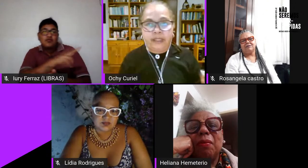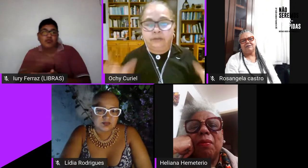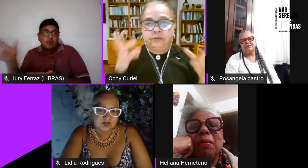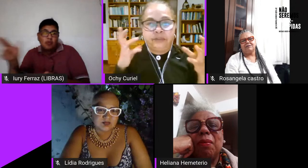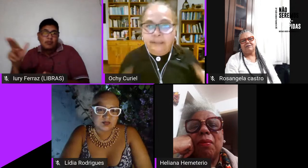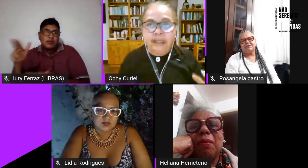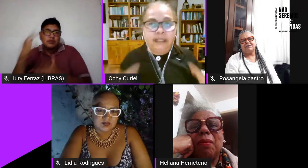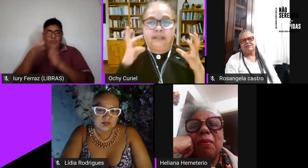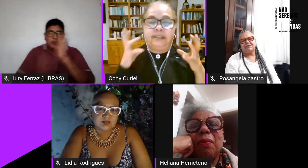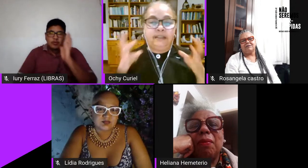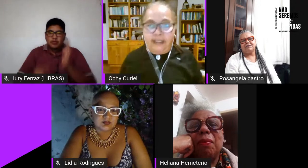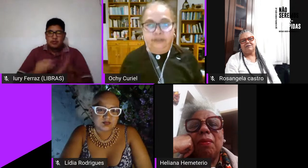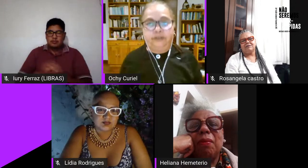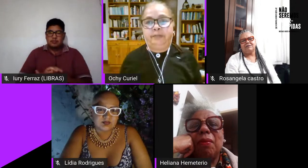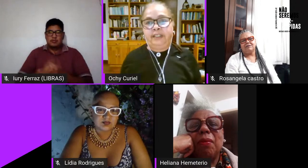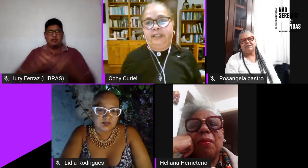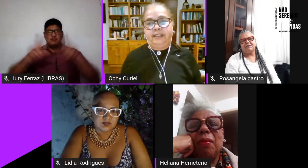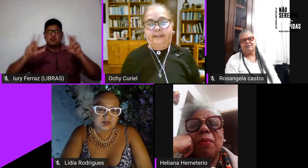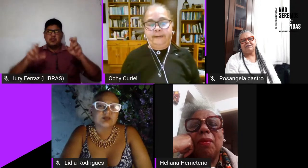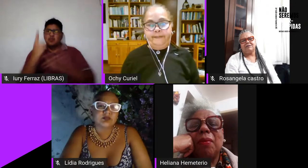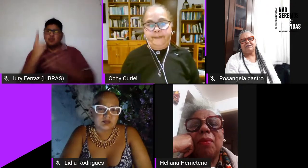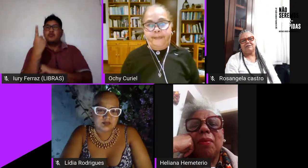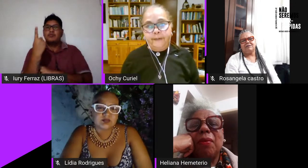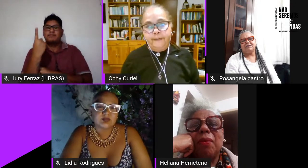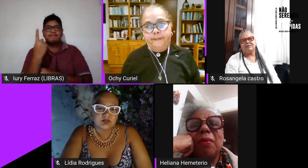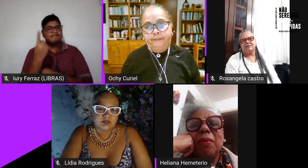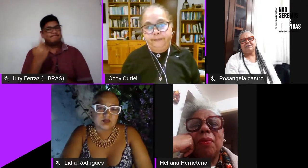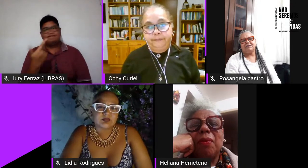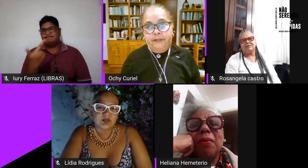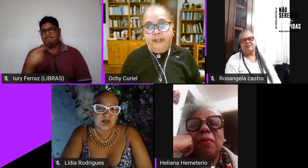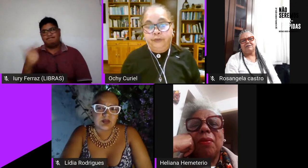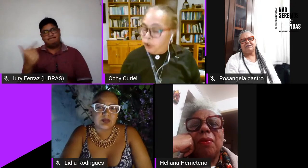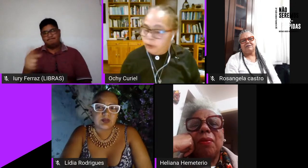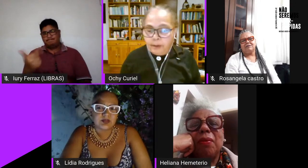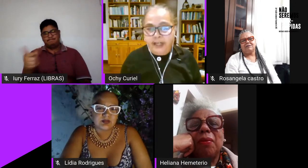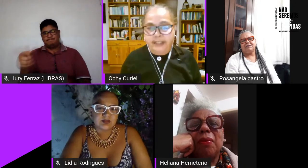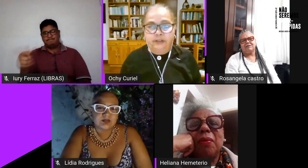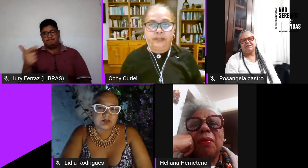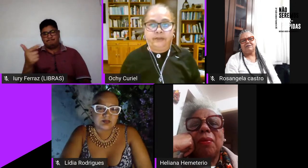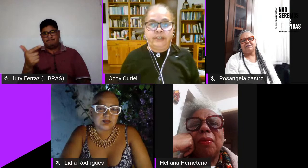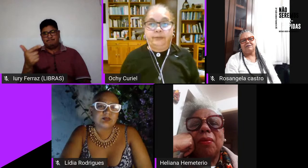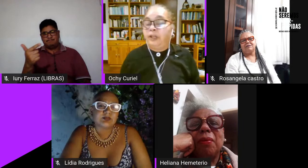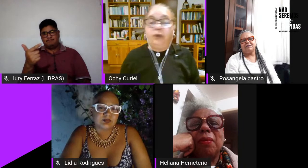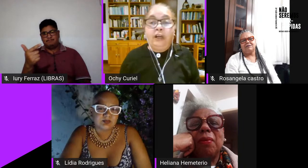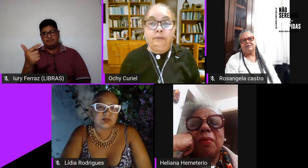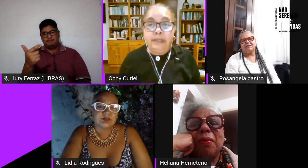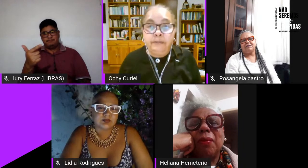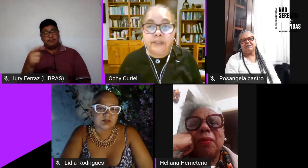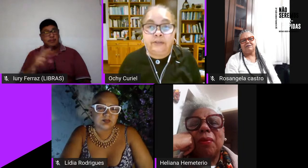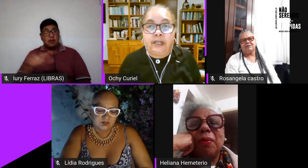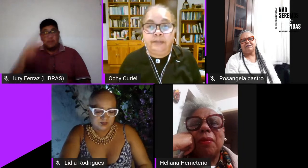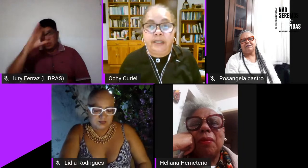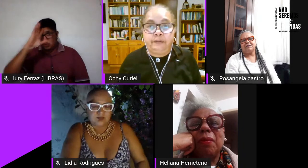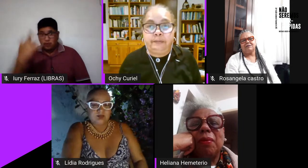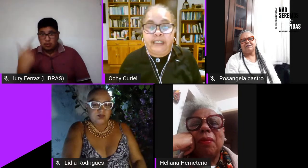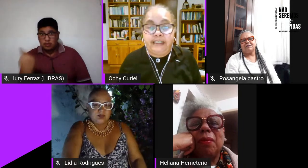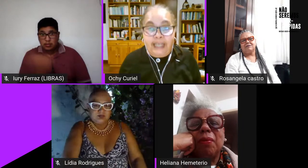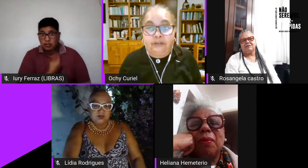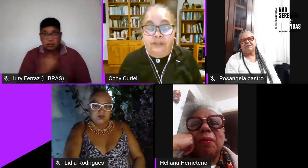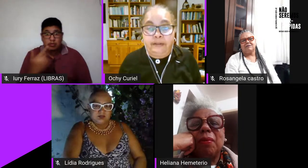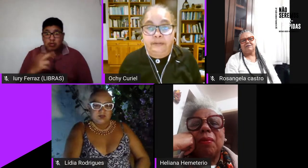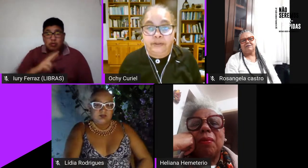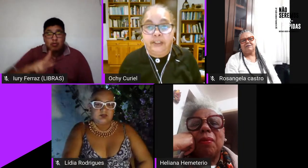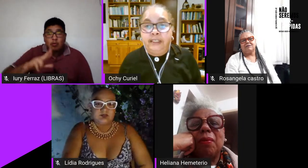resolver com um tema identitário companheiras não não vamos resolver com isso porque não é o mesmo ser uma feminista